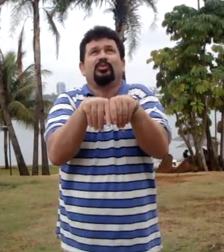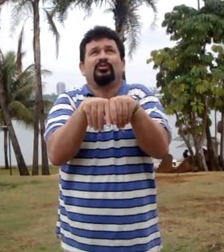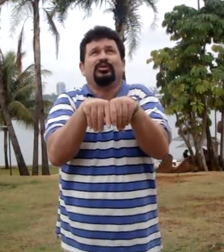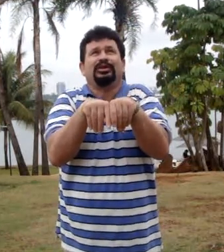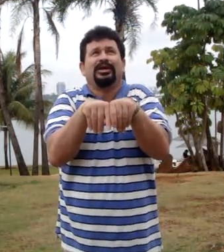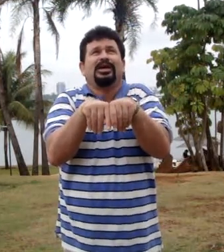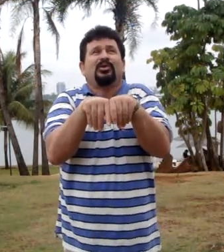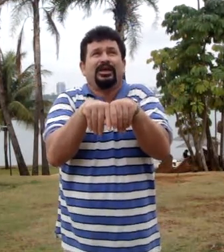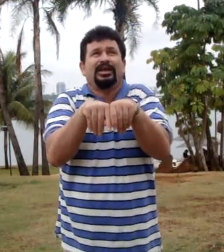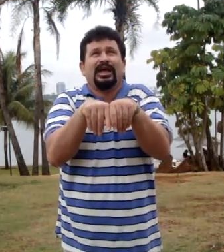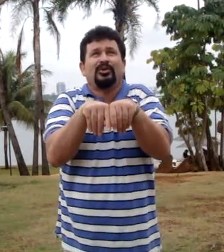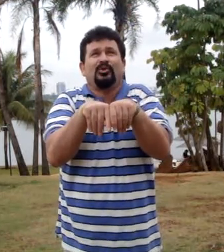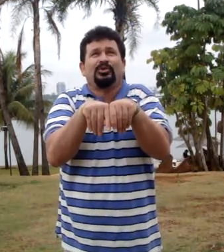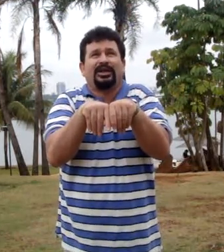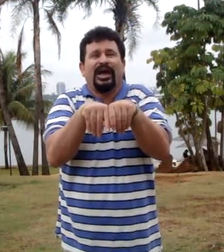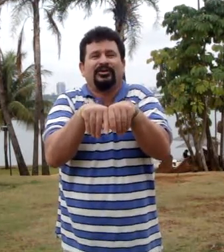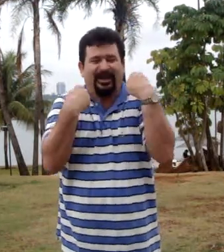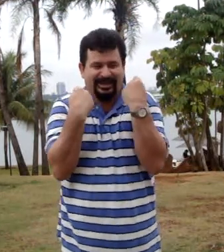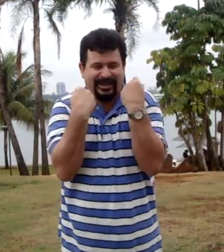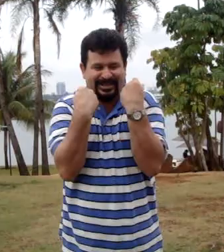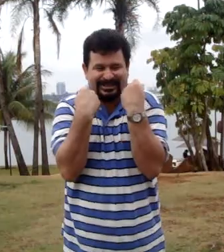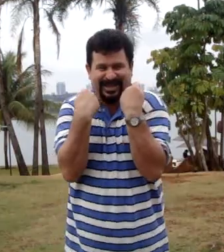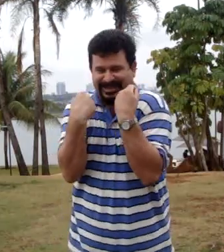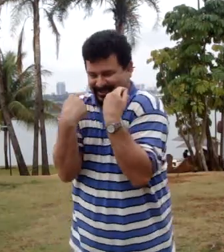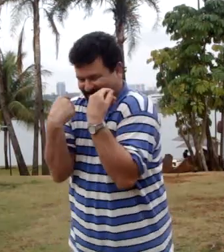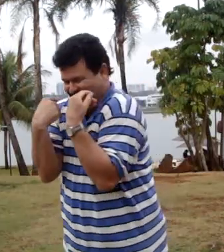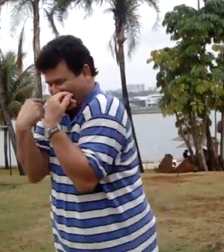Bonfim, eu queria era o contrário. Aí ele saiu assim.